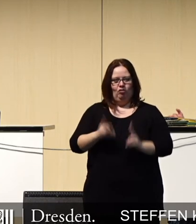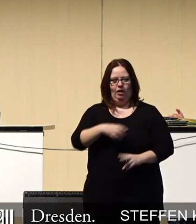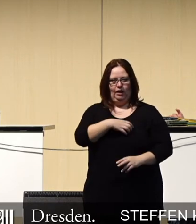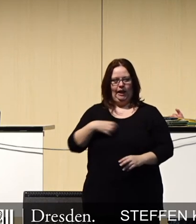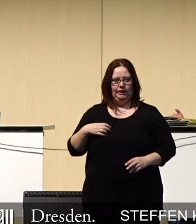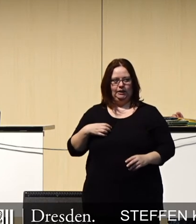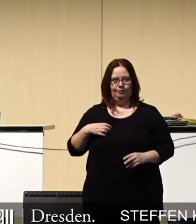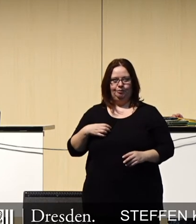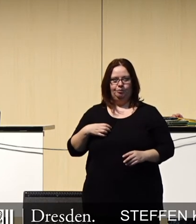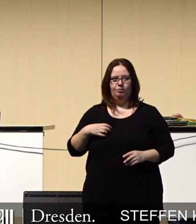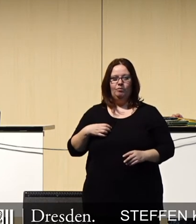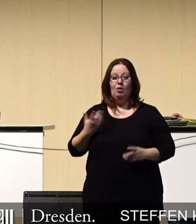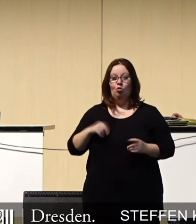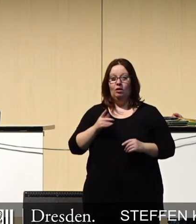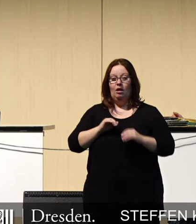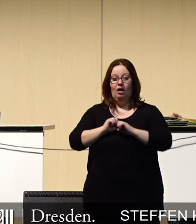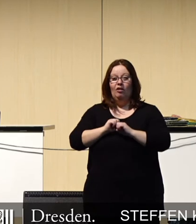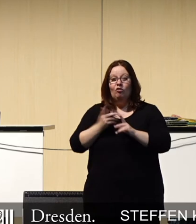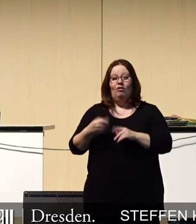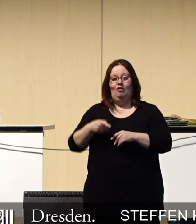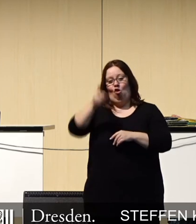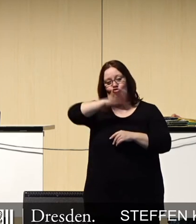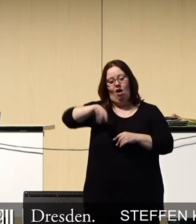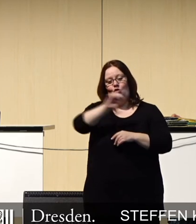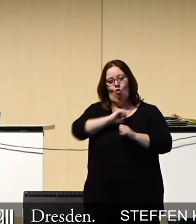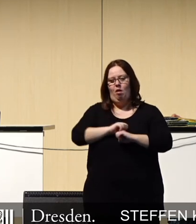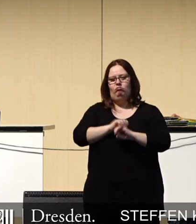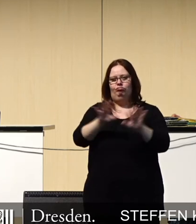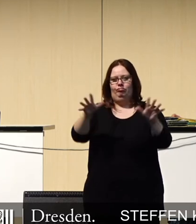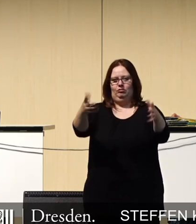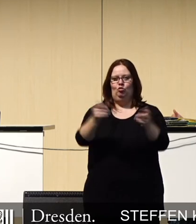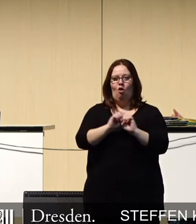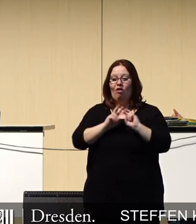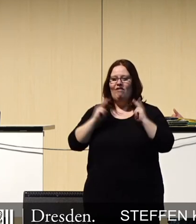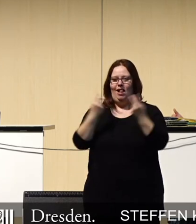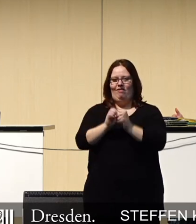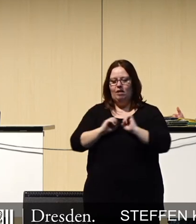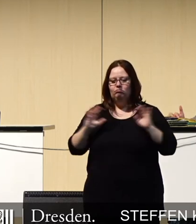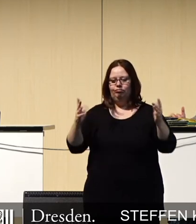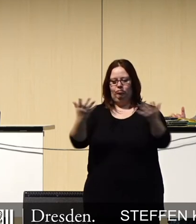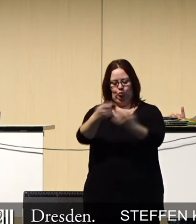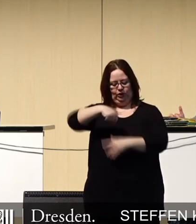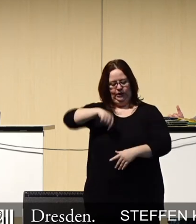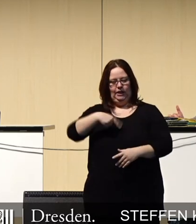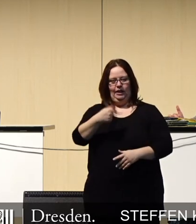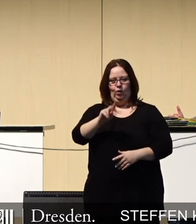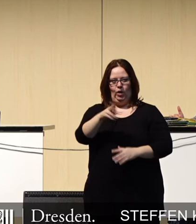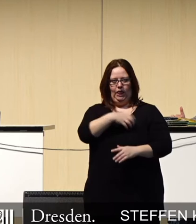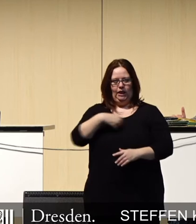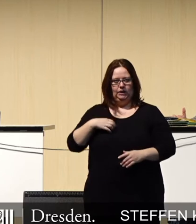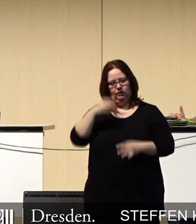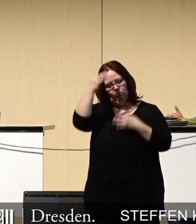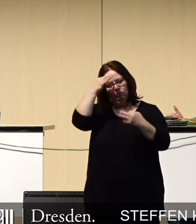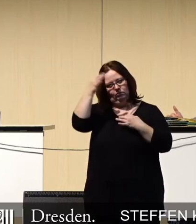Strahlkraft auf ganz Deutschland, auf Europa und auch weltweit, wird auf das geschaut, was hier an der TU Dresden